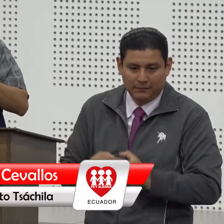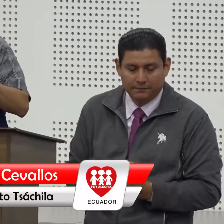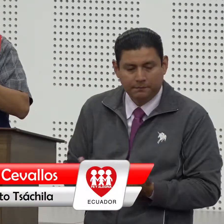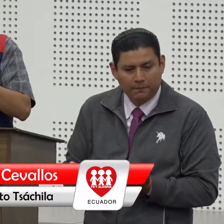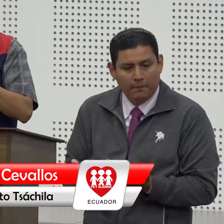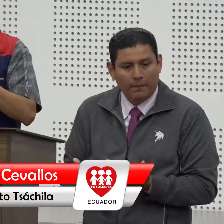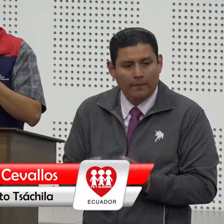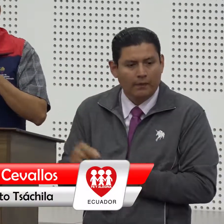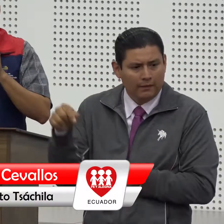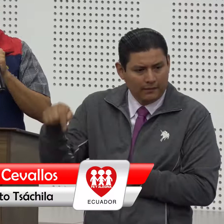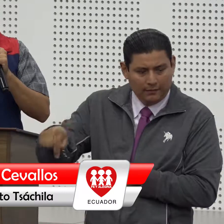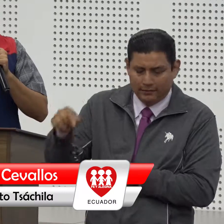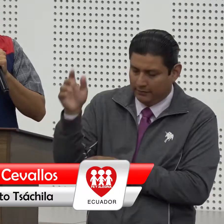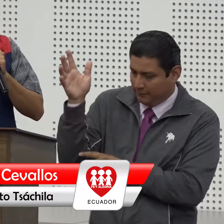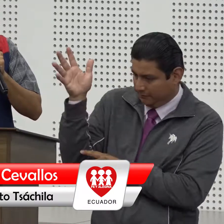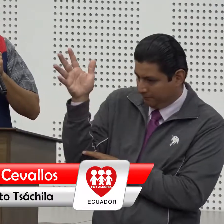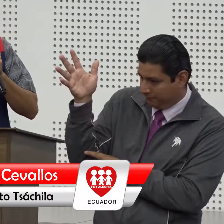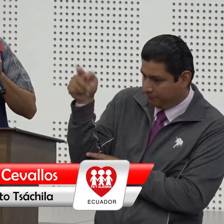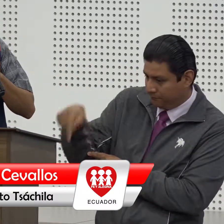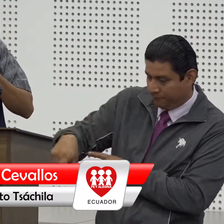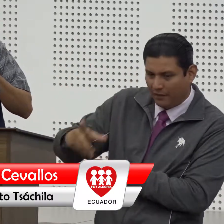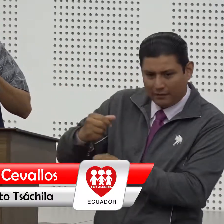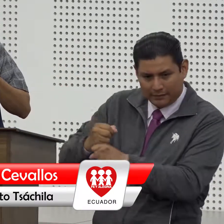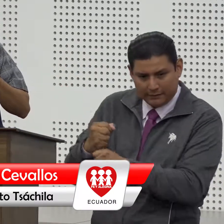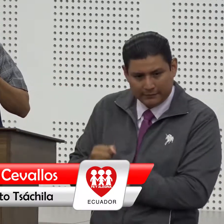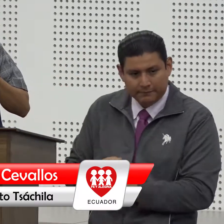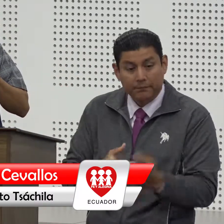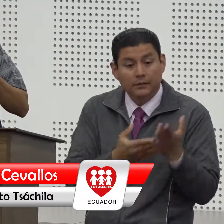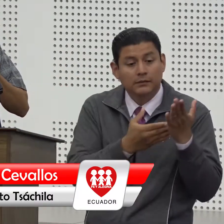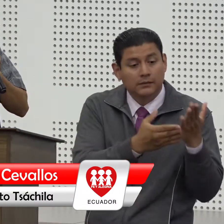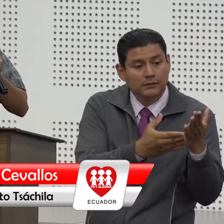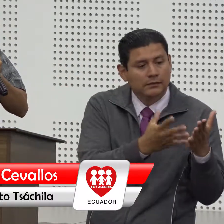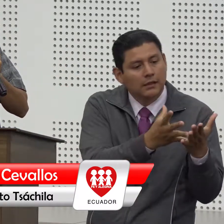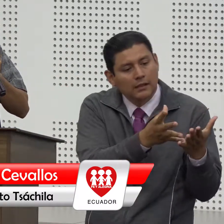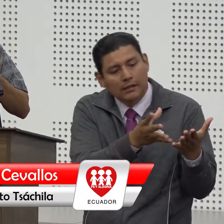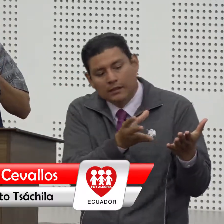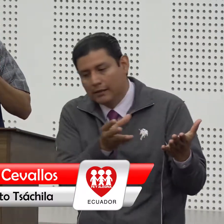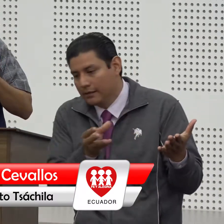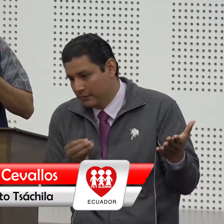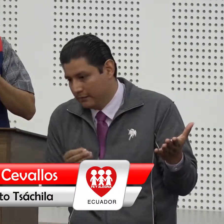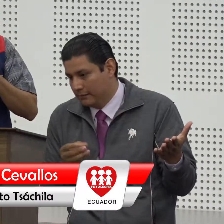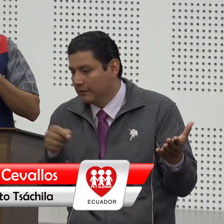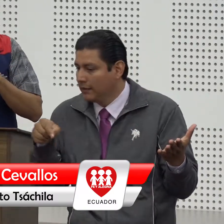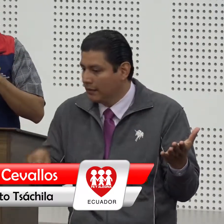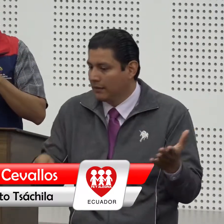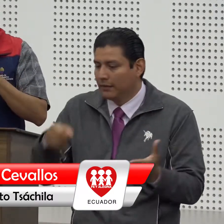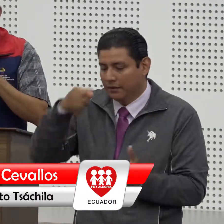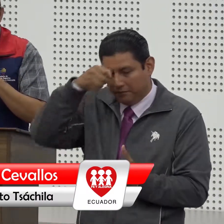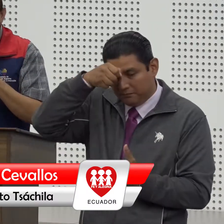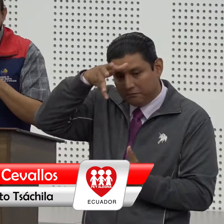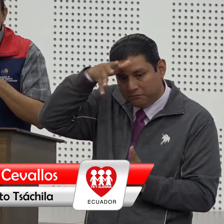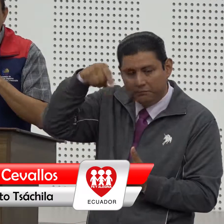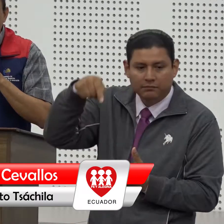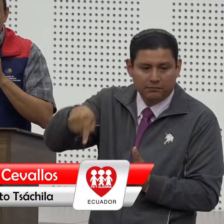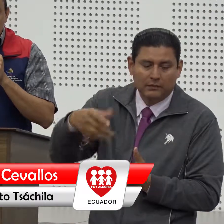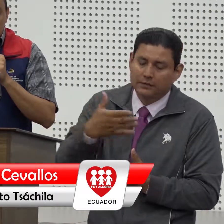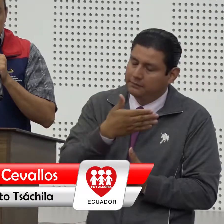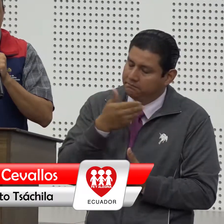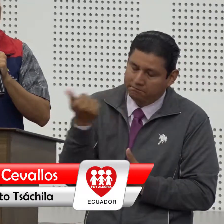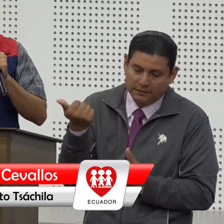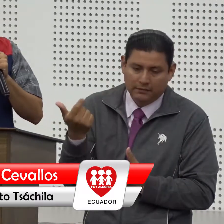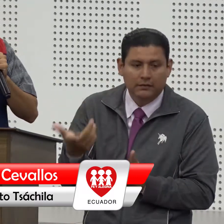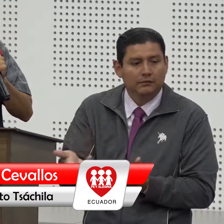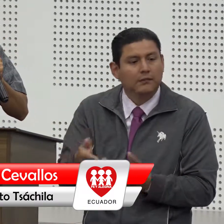el trabajo que ya tenemos vamos a hacer ese modelo aquí y que mejor que sea Santo Domingo y que mejor que se vayan sumando todos los